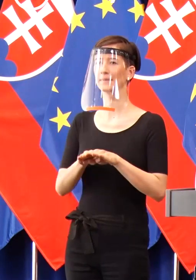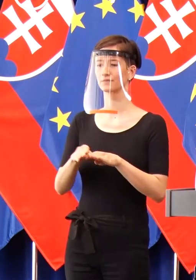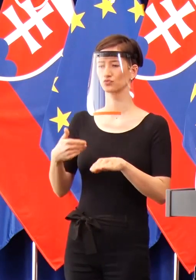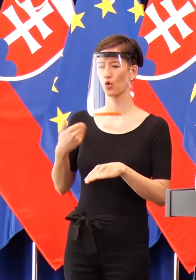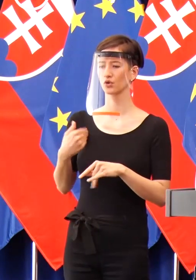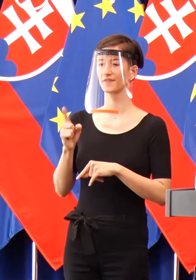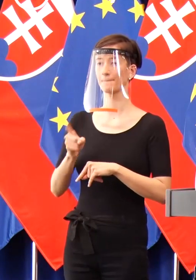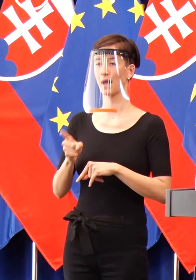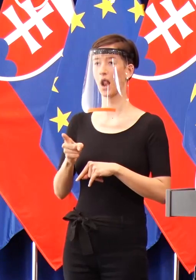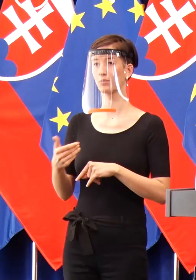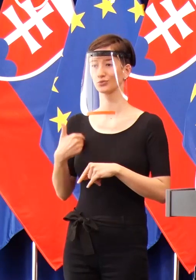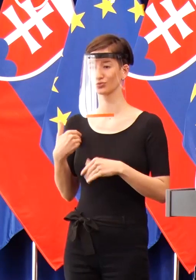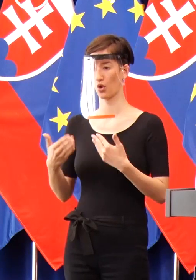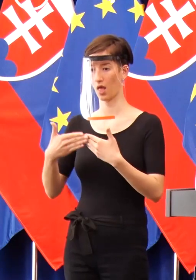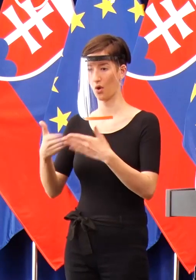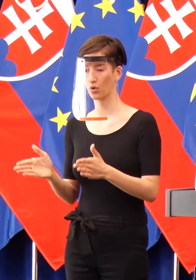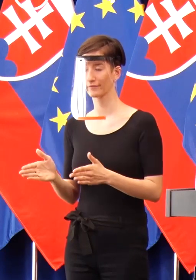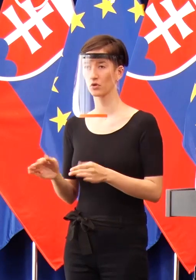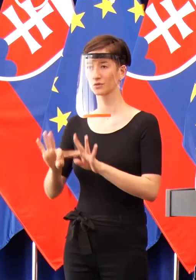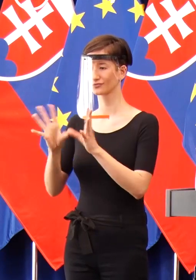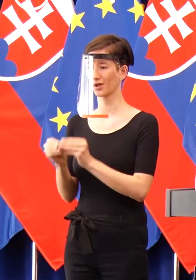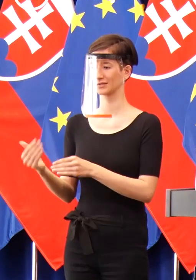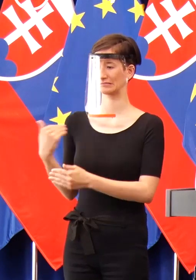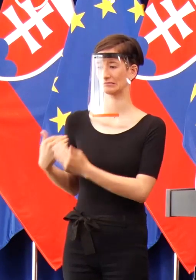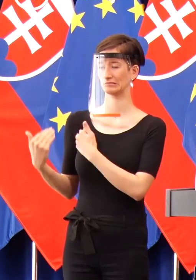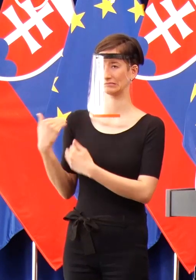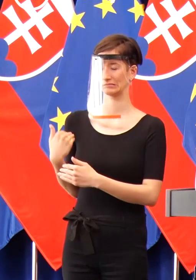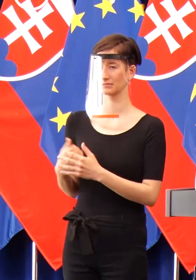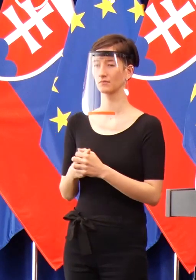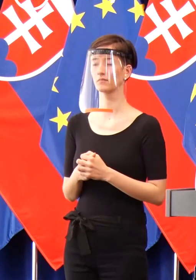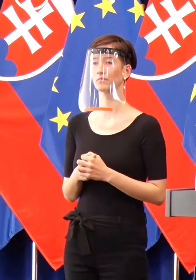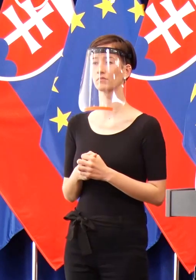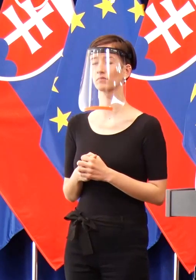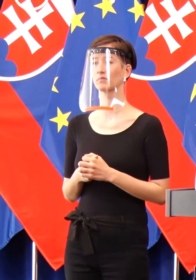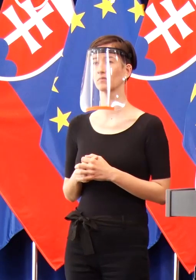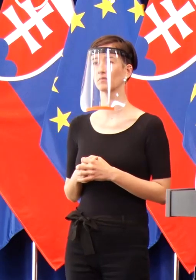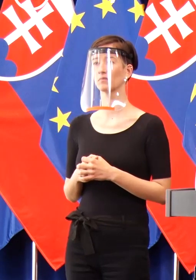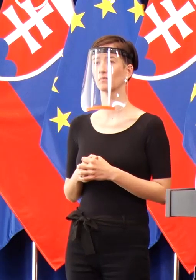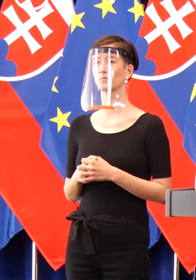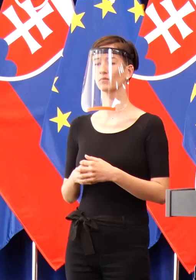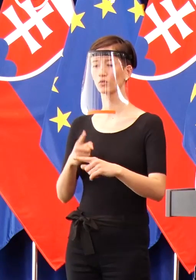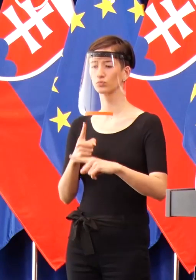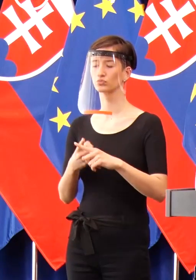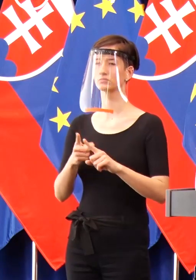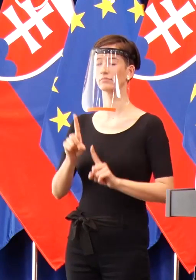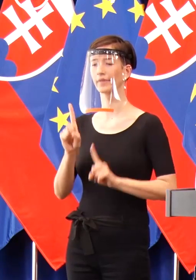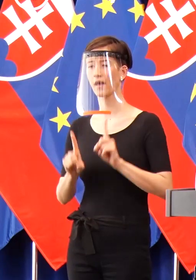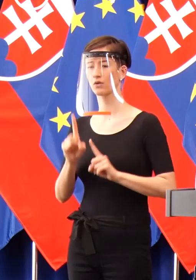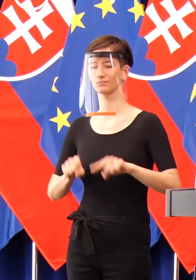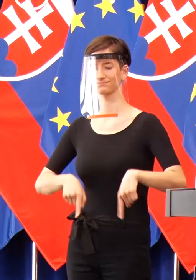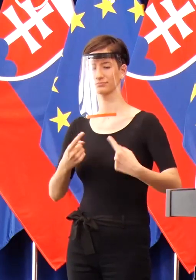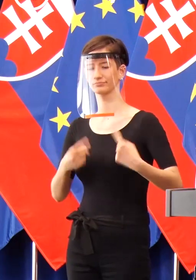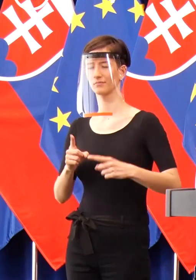máme otvoriť školy pomaly a podobne. A bol som drasticky konfrontovaný aj z médií,